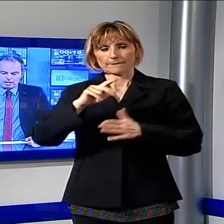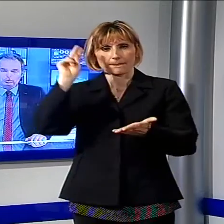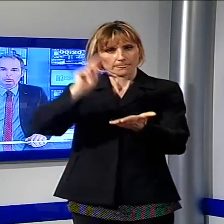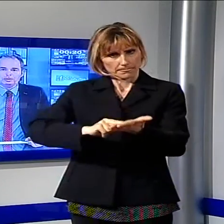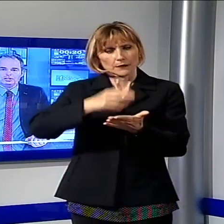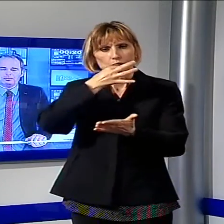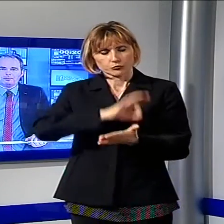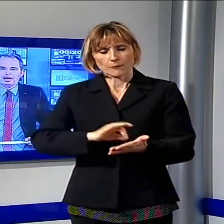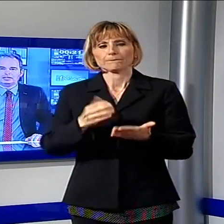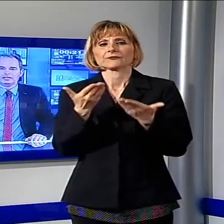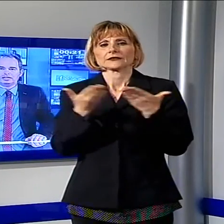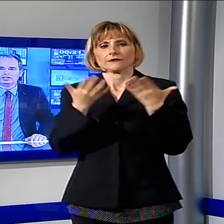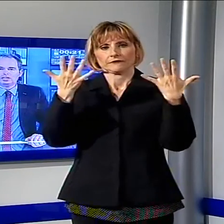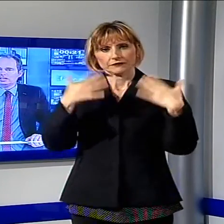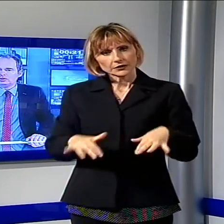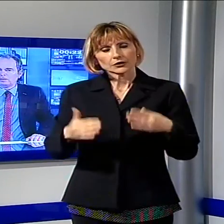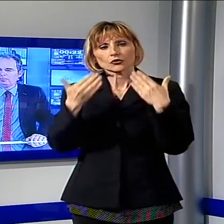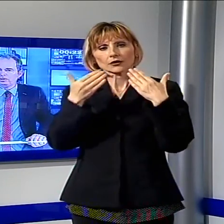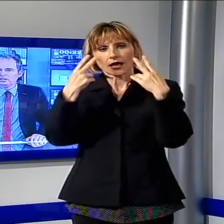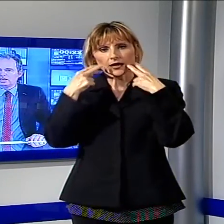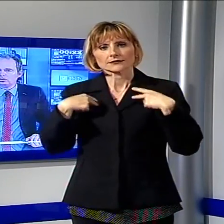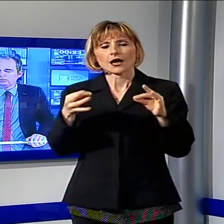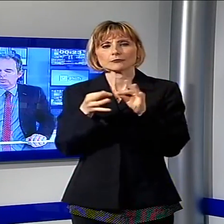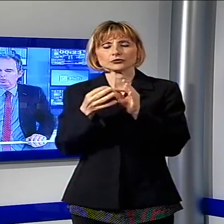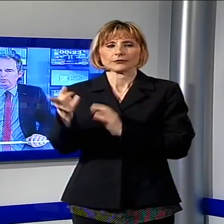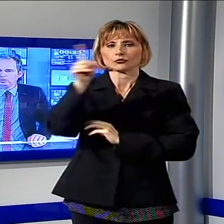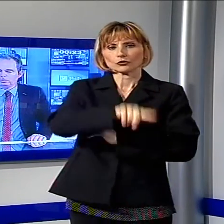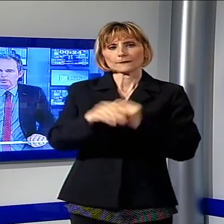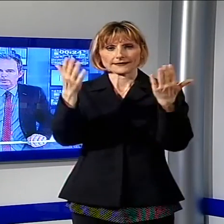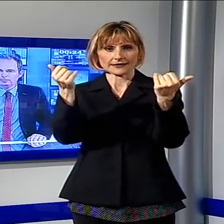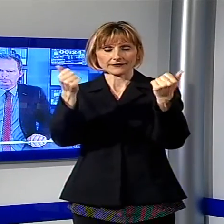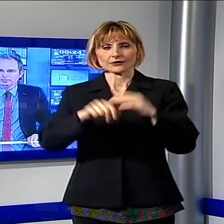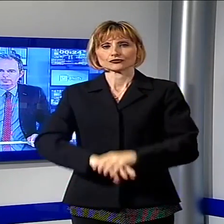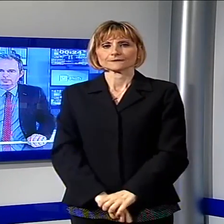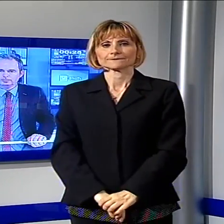È tutto per questa prima parte dell'ATG, adesso la pubblicità e subito dopo lo sport.